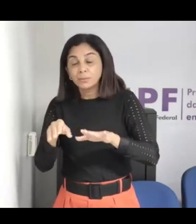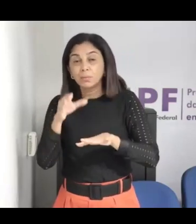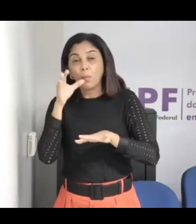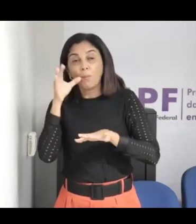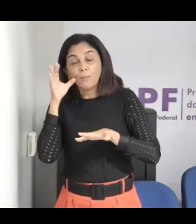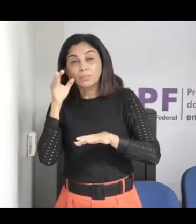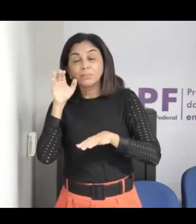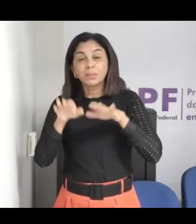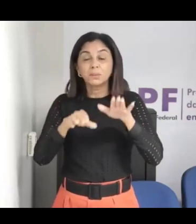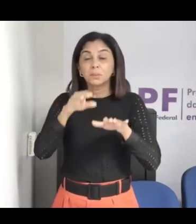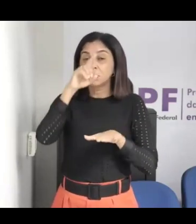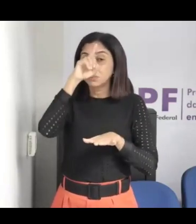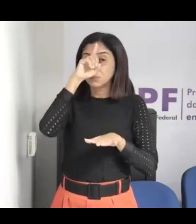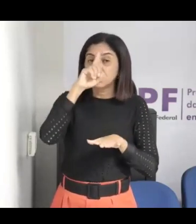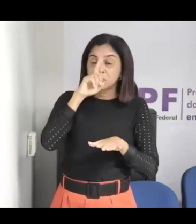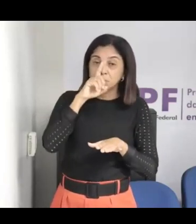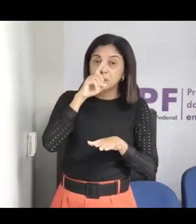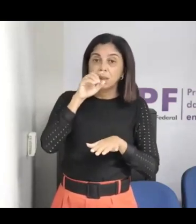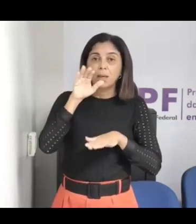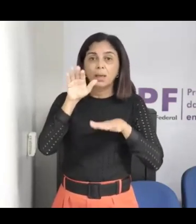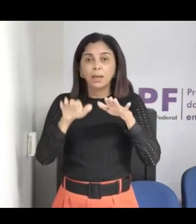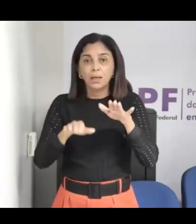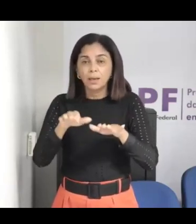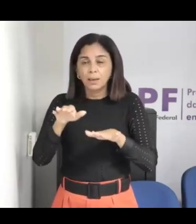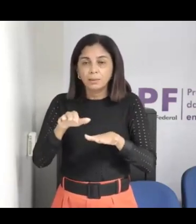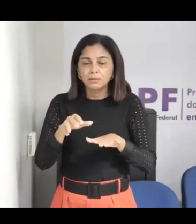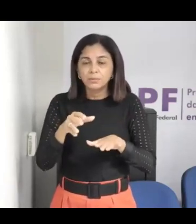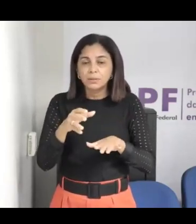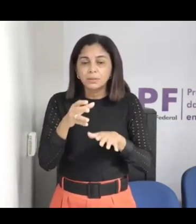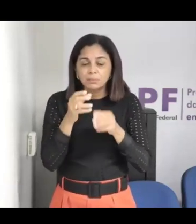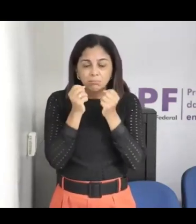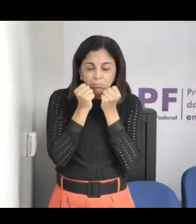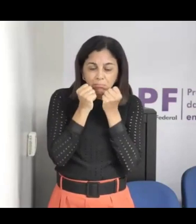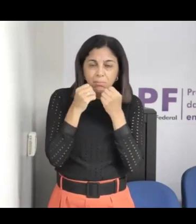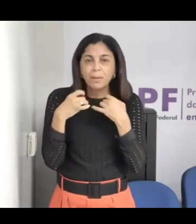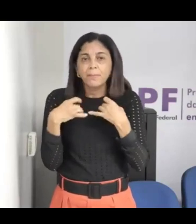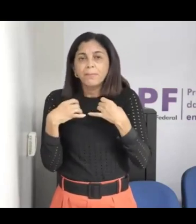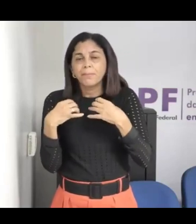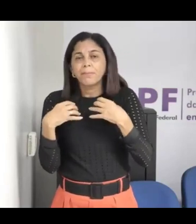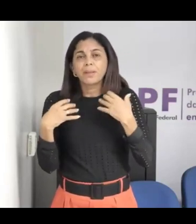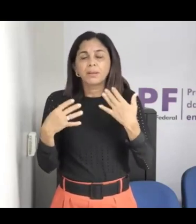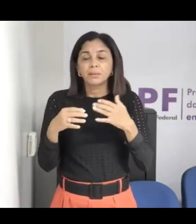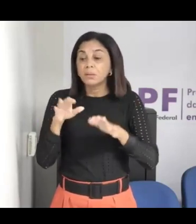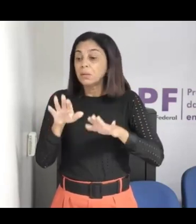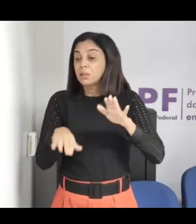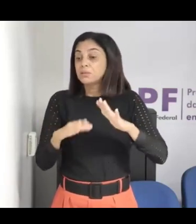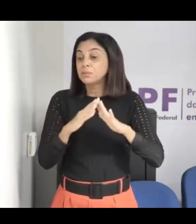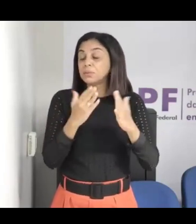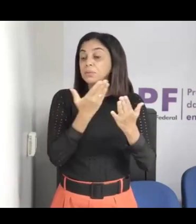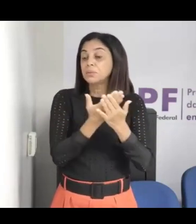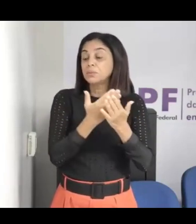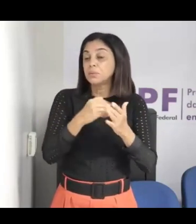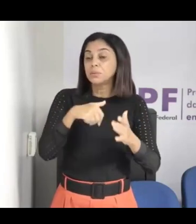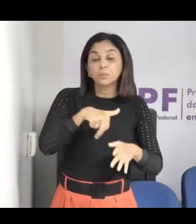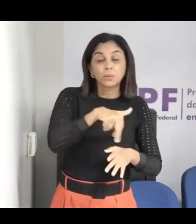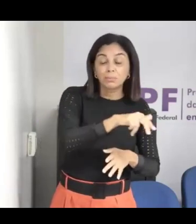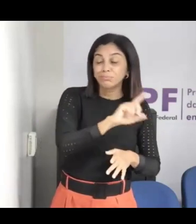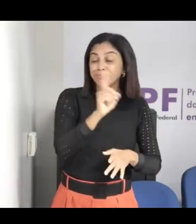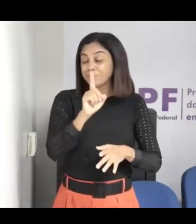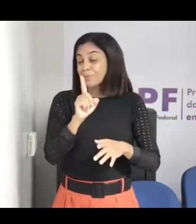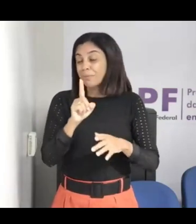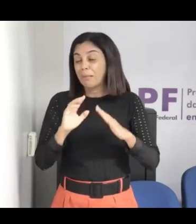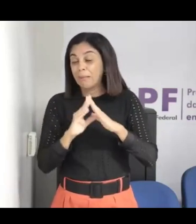mais, ela vai passar a ter medos que ela não tinha antes, né, às vezes ela não quer mais ir para a escola, ela não quer mais ir para lugar nenhum,